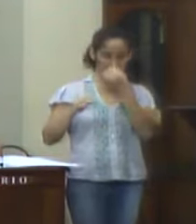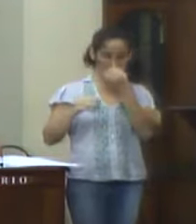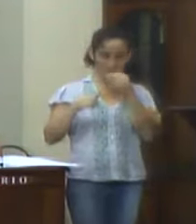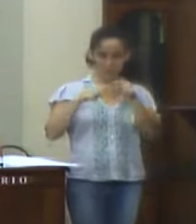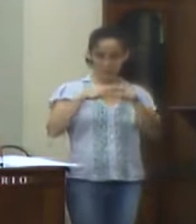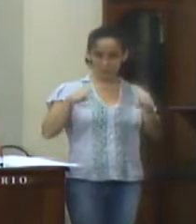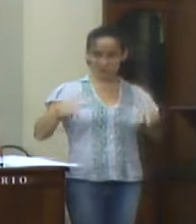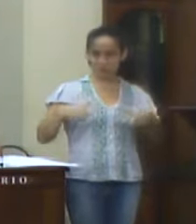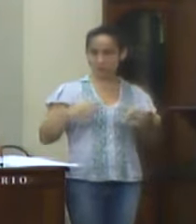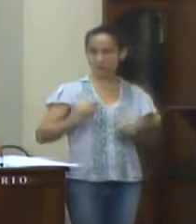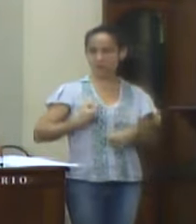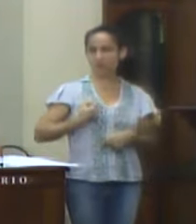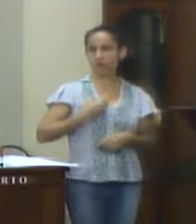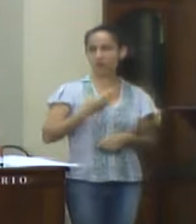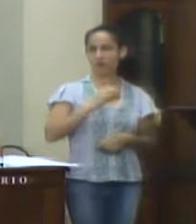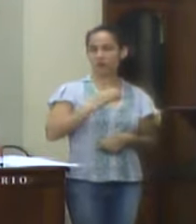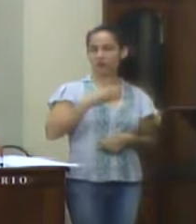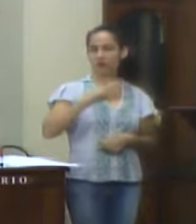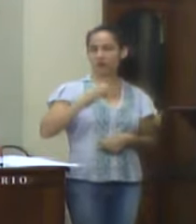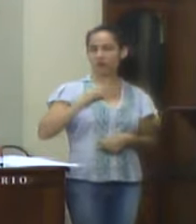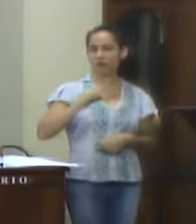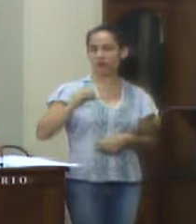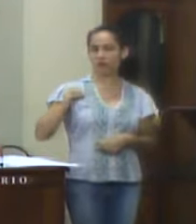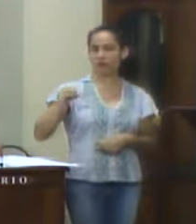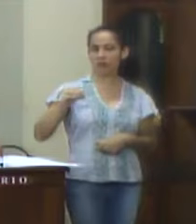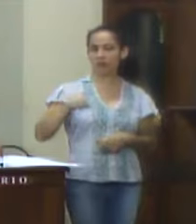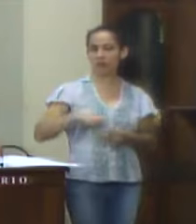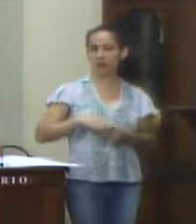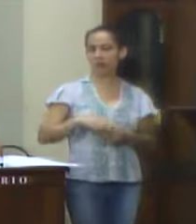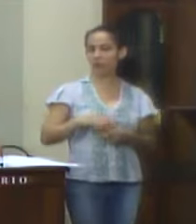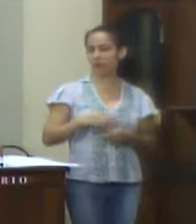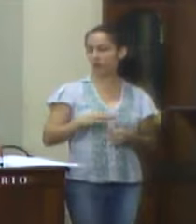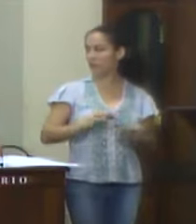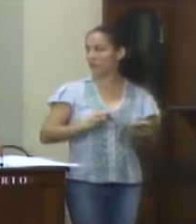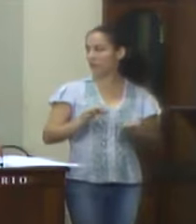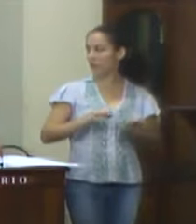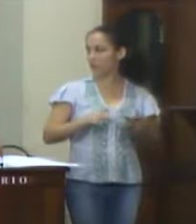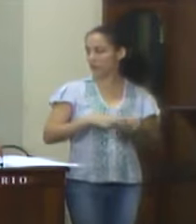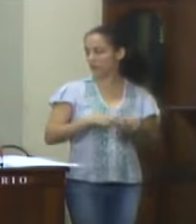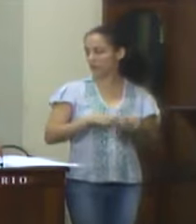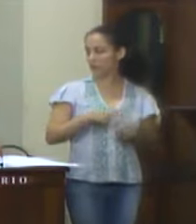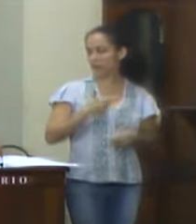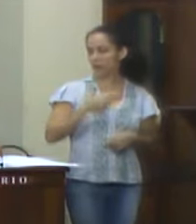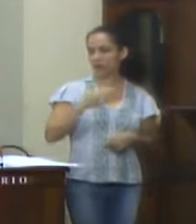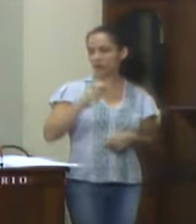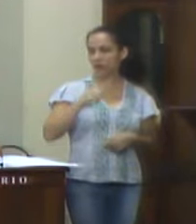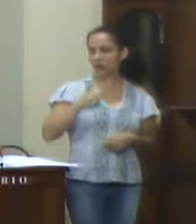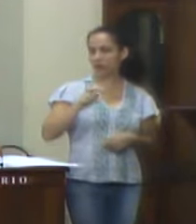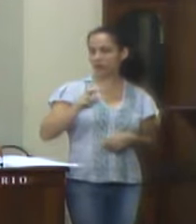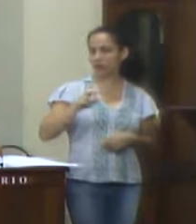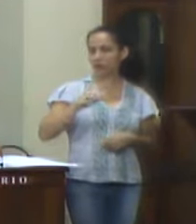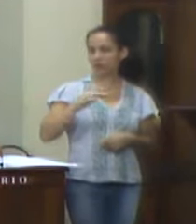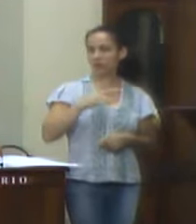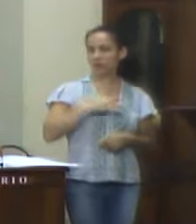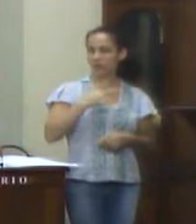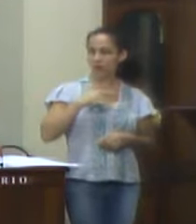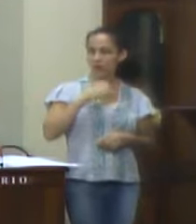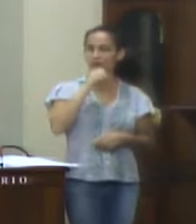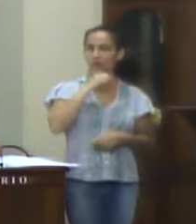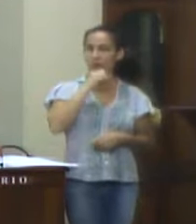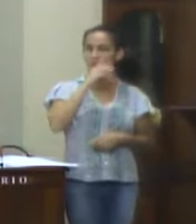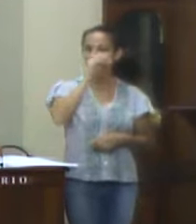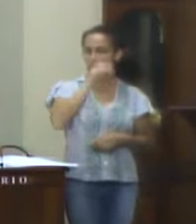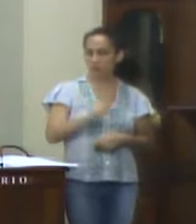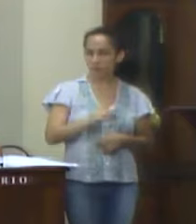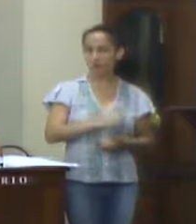Executora 0300, Fundo Municipal de Saúde, Projeto Atividade 2.215, Saúde do idoso e pessoa com